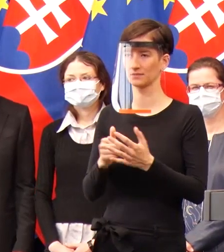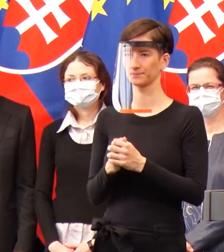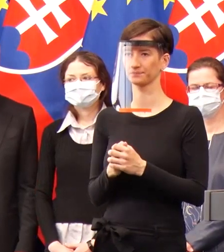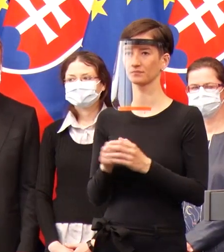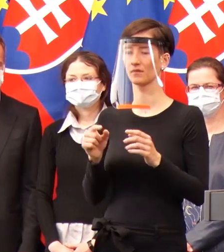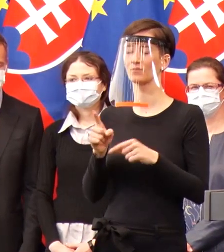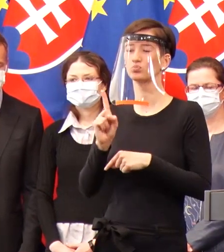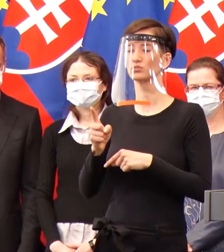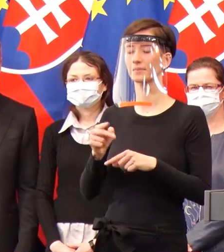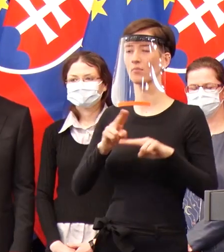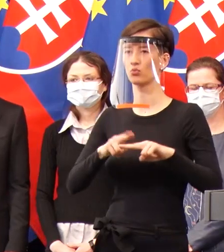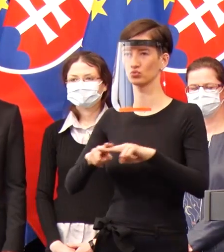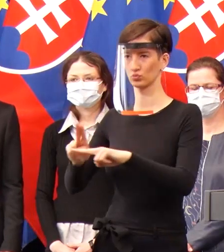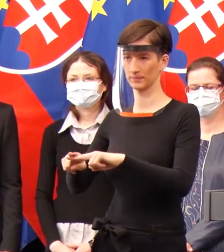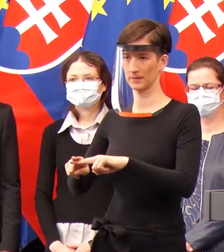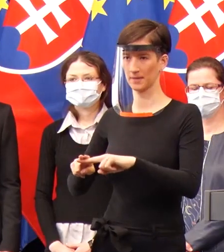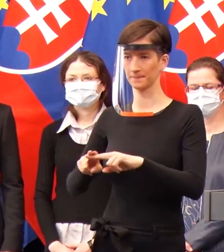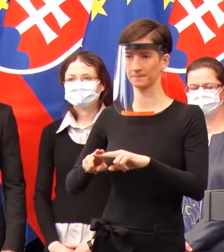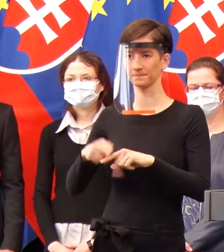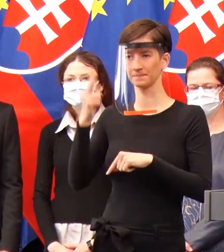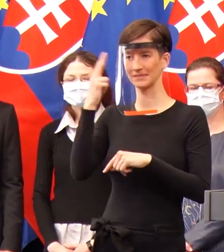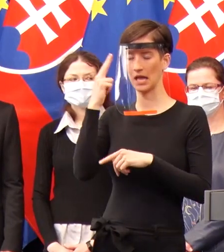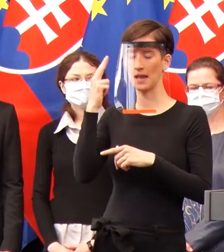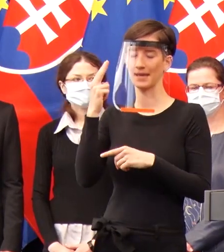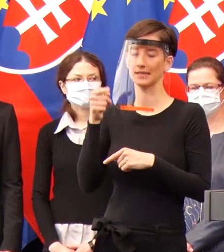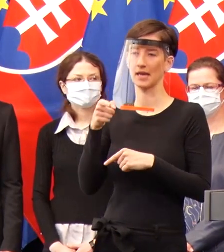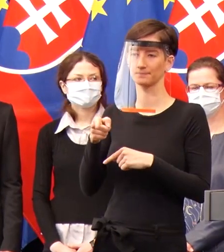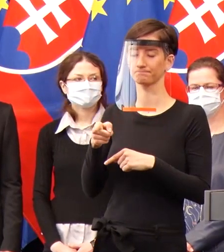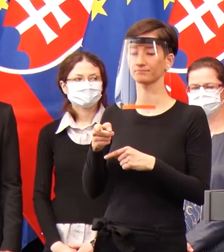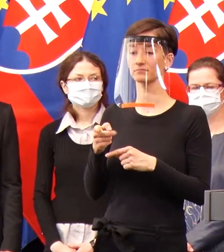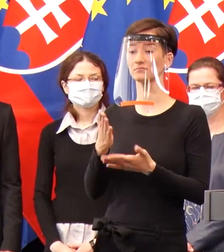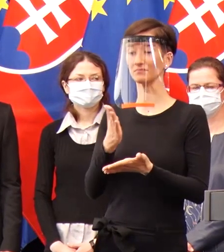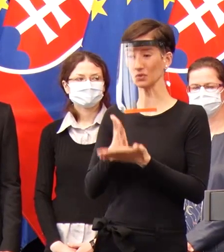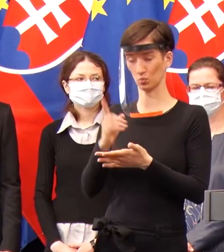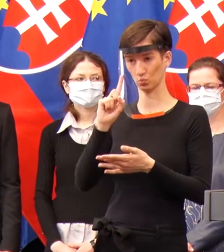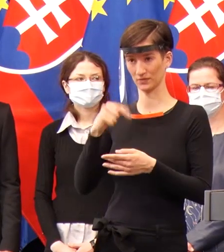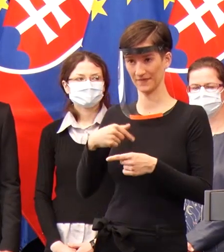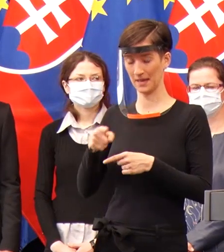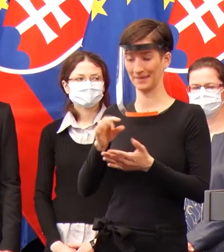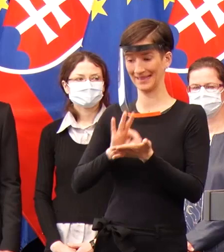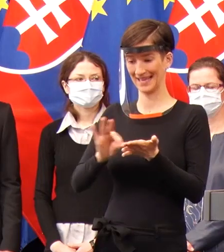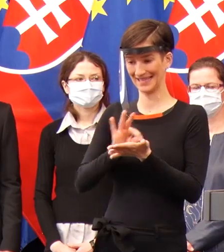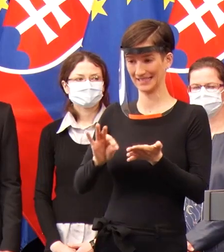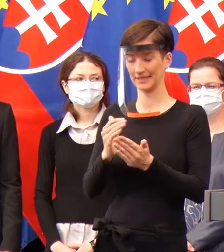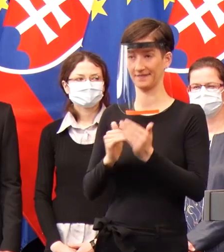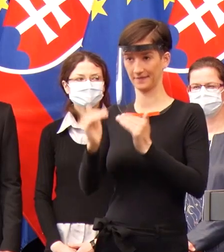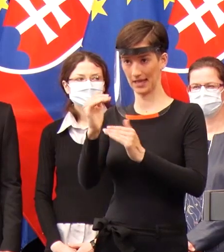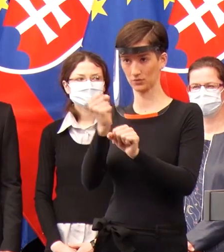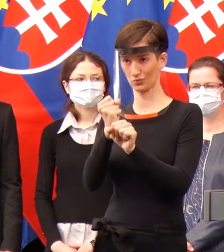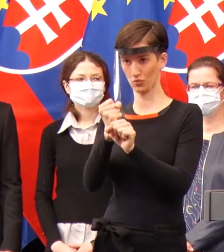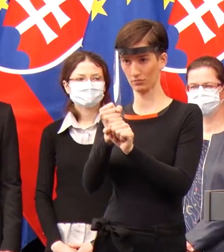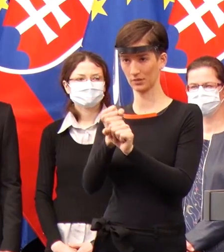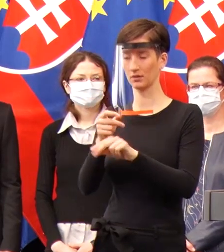nevedeli kapacitne zvládnuť. Čiže ono to ide ruka v ruke. Ako narastajú kapacity testovania, tak tak sa bude